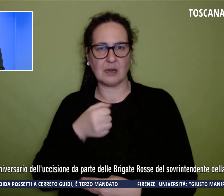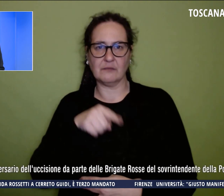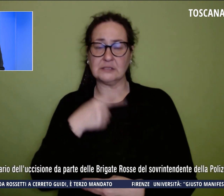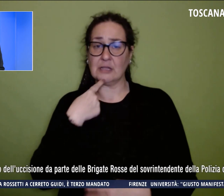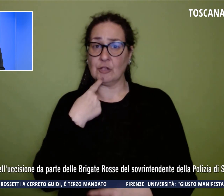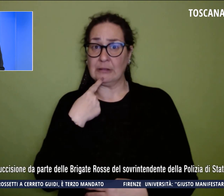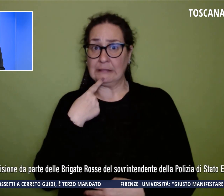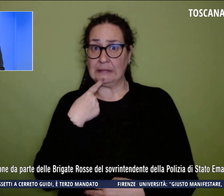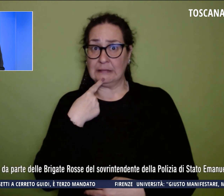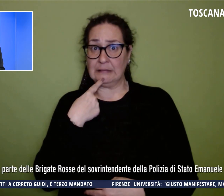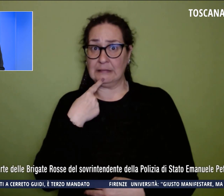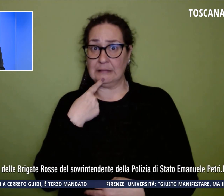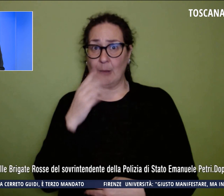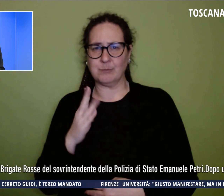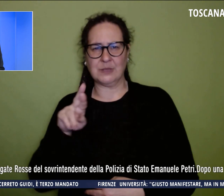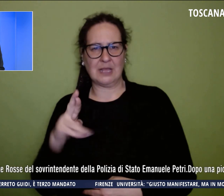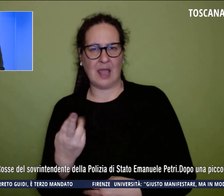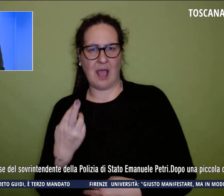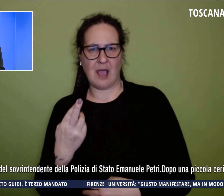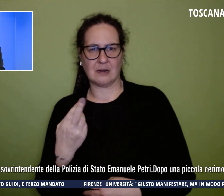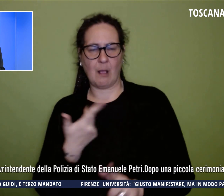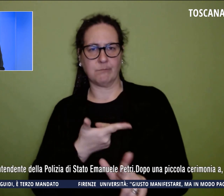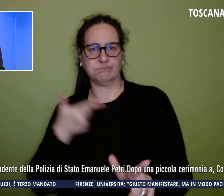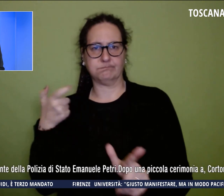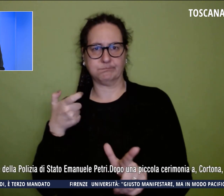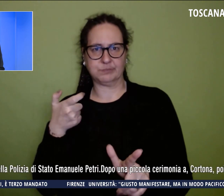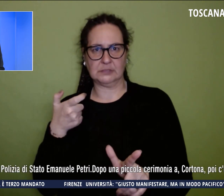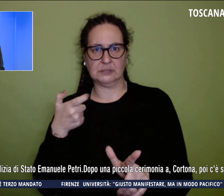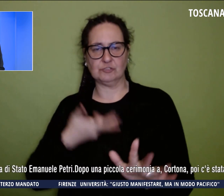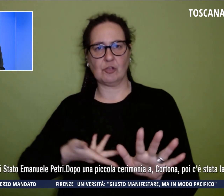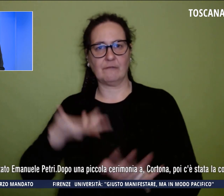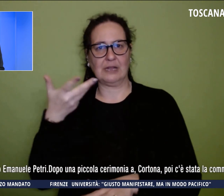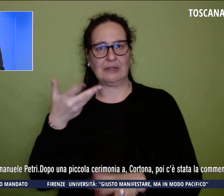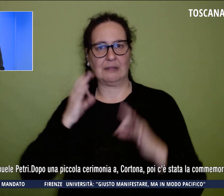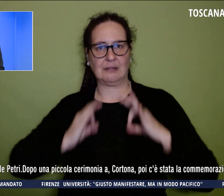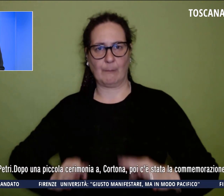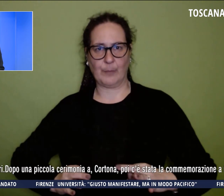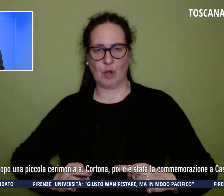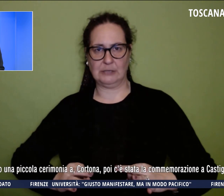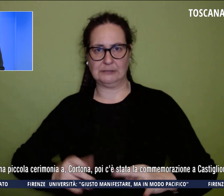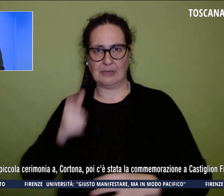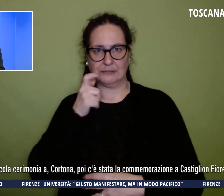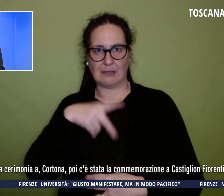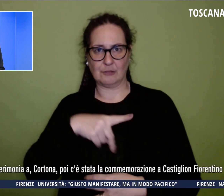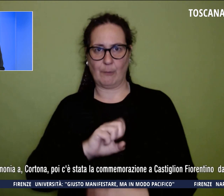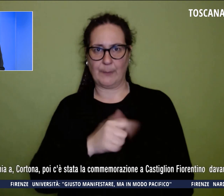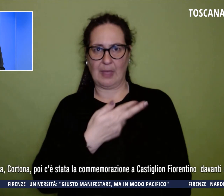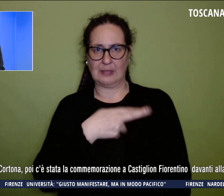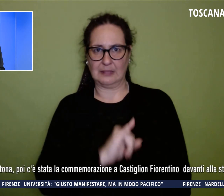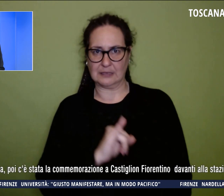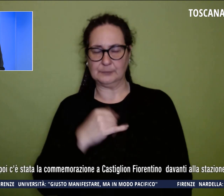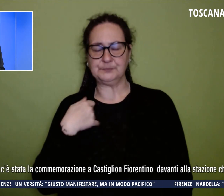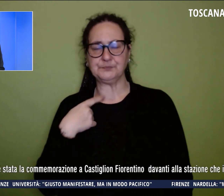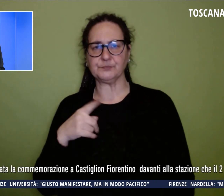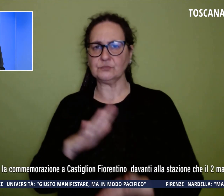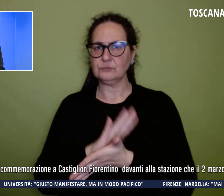Brigate Rosse del sovrintendente della Polizia di Stato Emanuele Petri. Dopo una piccola cerimonia a Cortona,